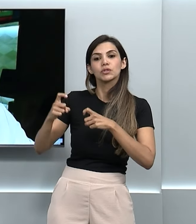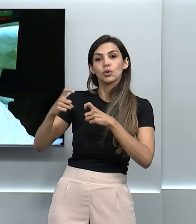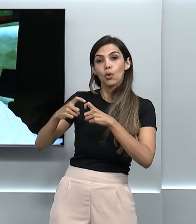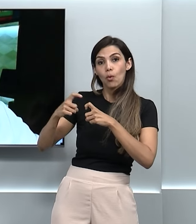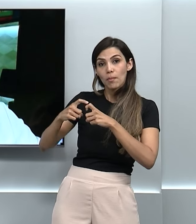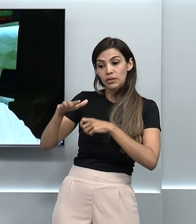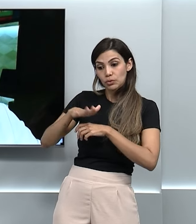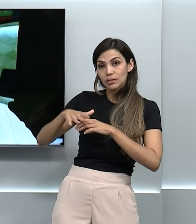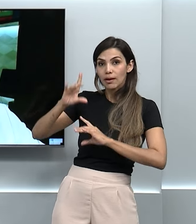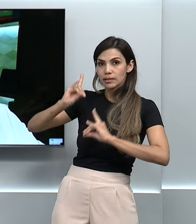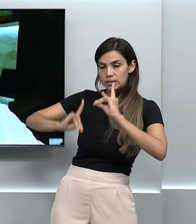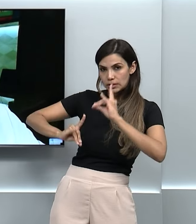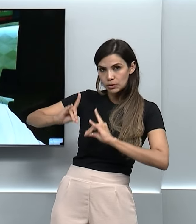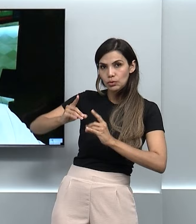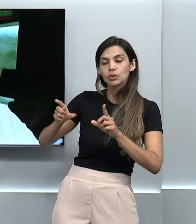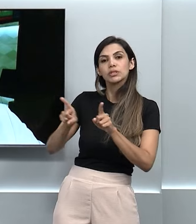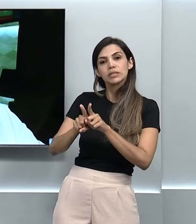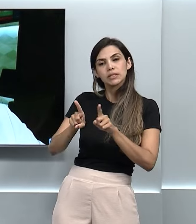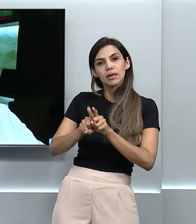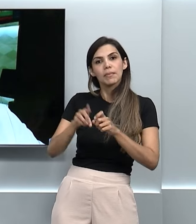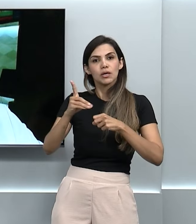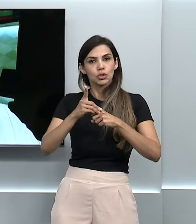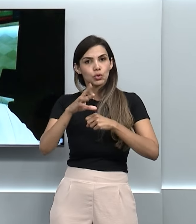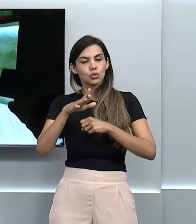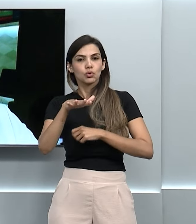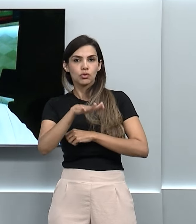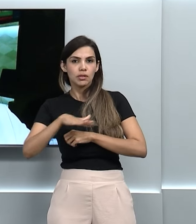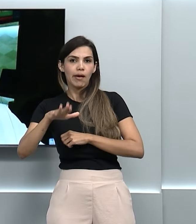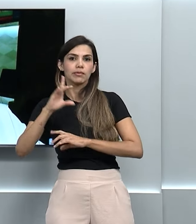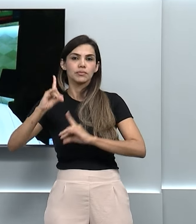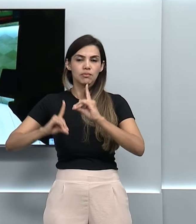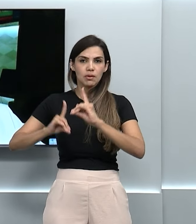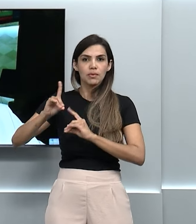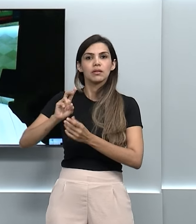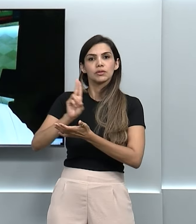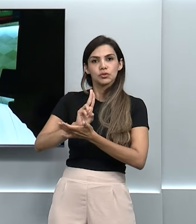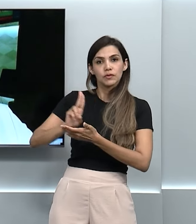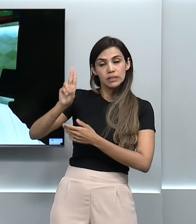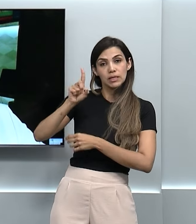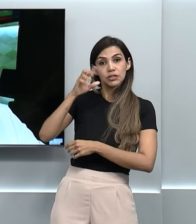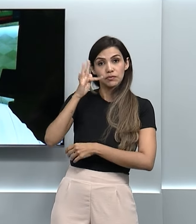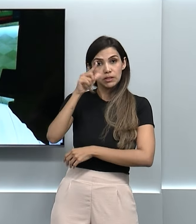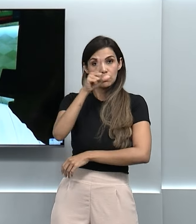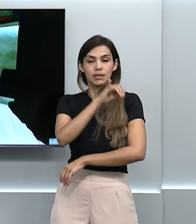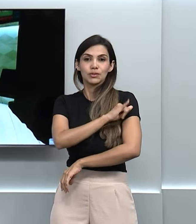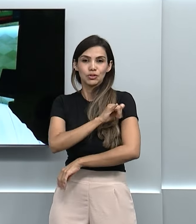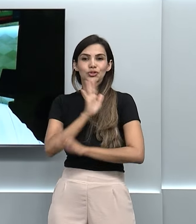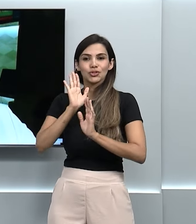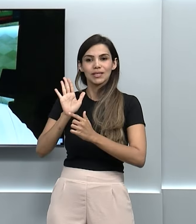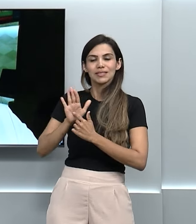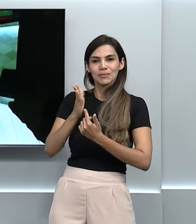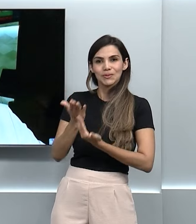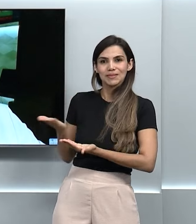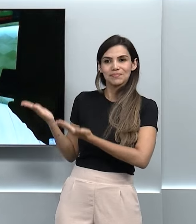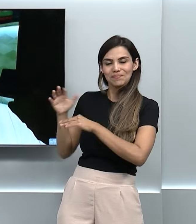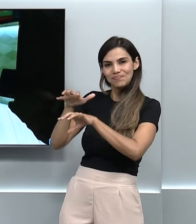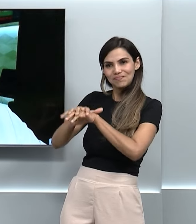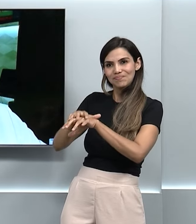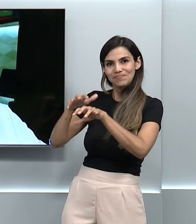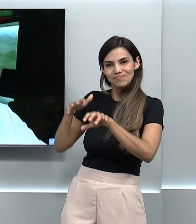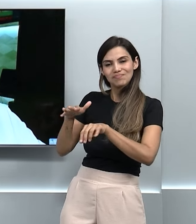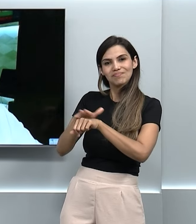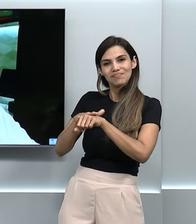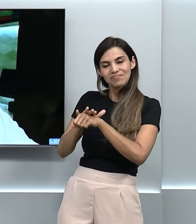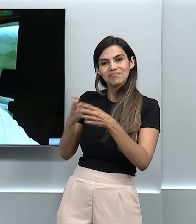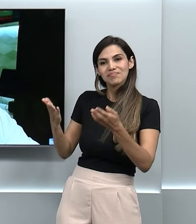endocrinologista e doutor em endocrinologia pela Universidade Federal do Rio de Janeiro. Ele já aparece aqui de forma remota pra conversar com a